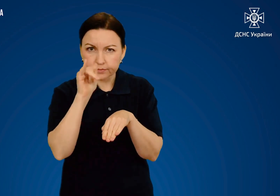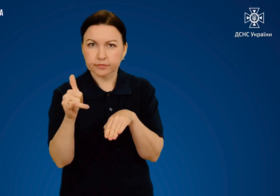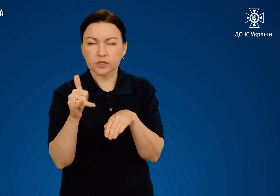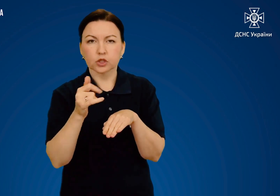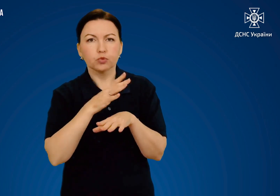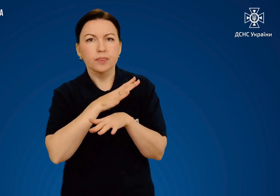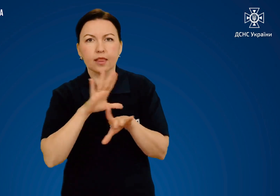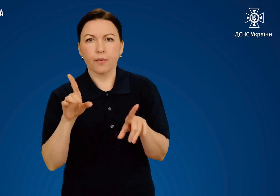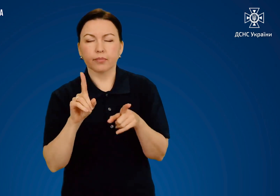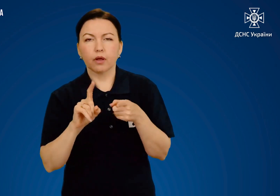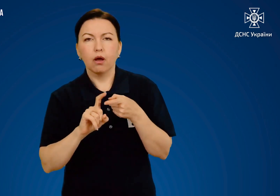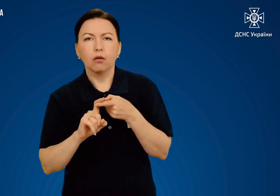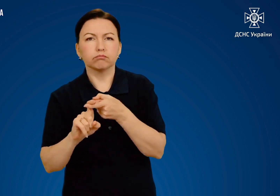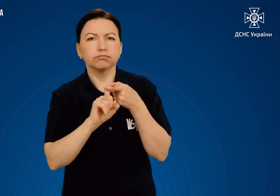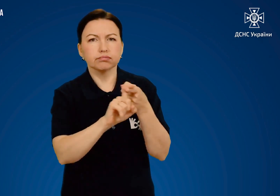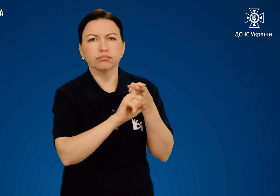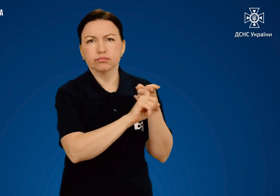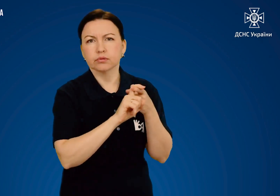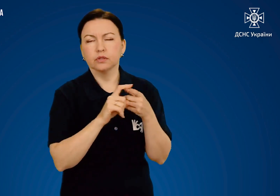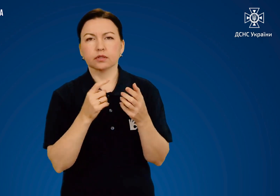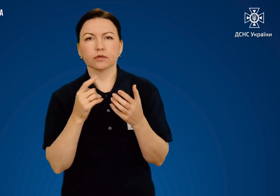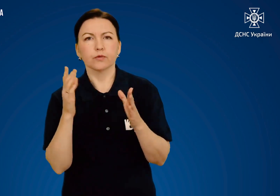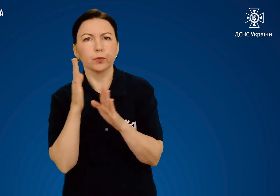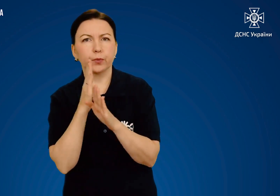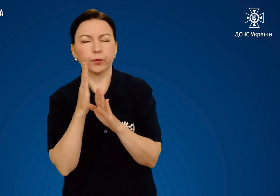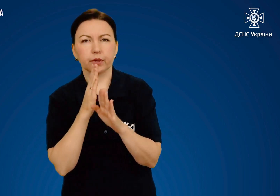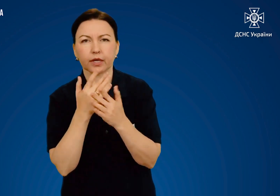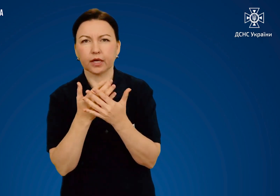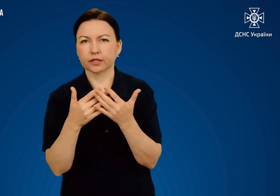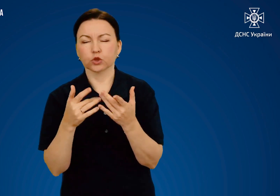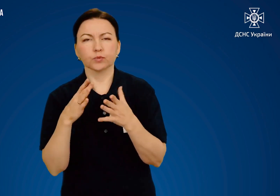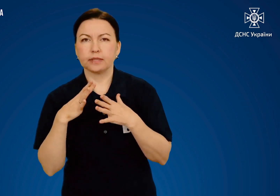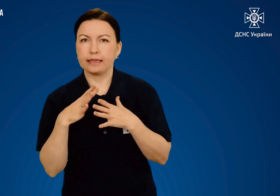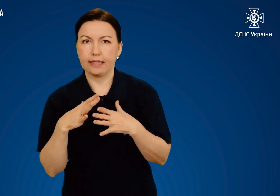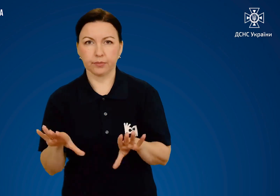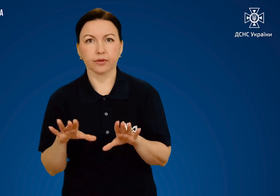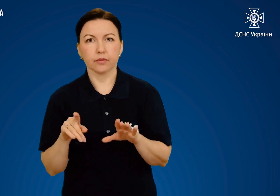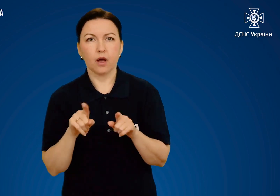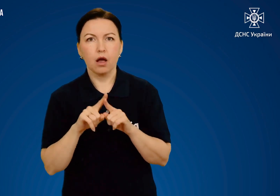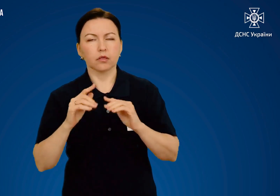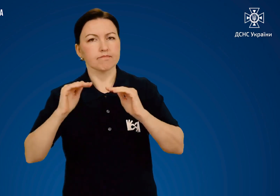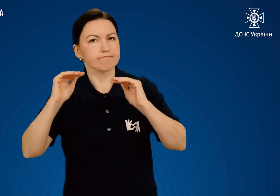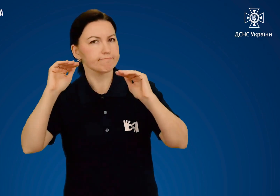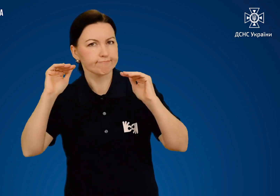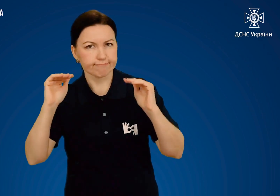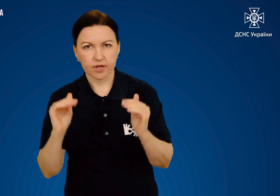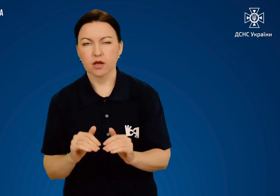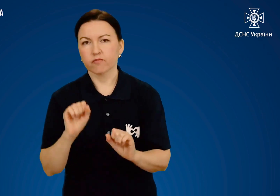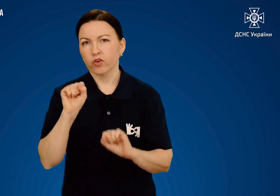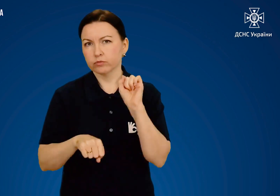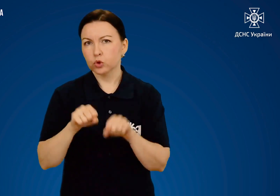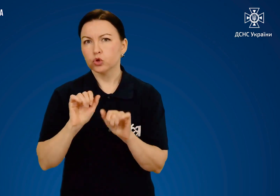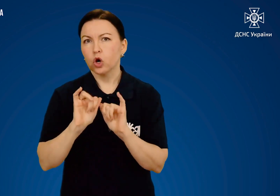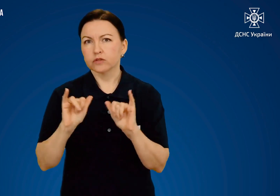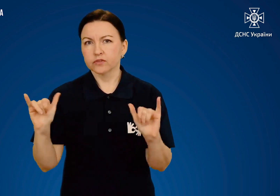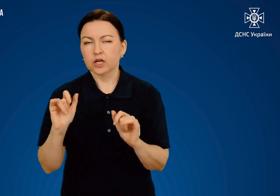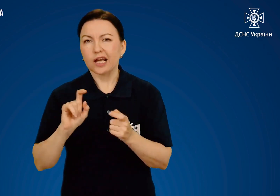для обмеження її контакту з навколишнім середовищем. Так ви знизите вірогідність